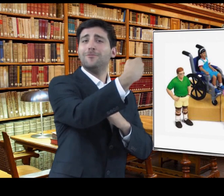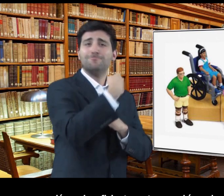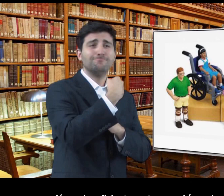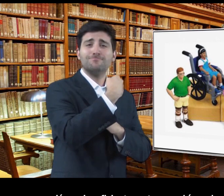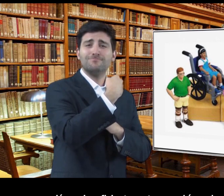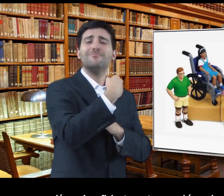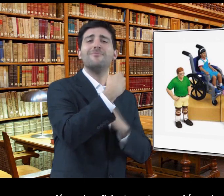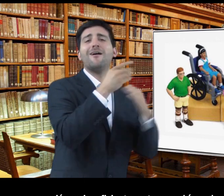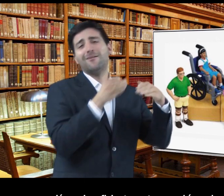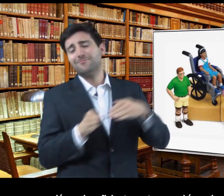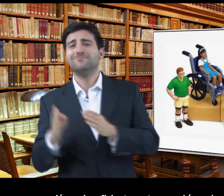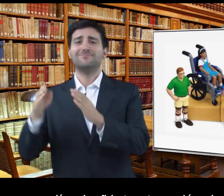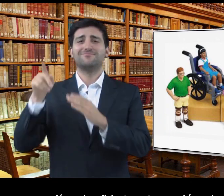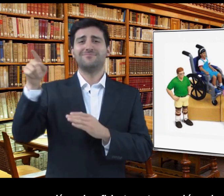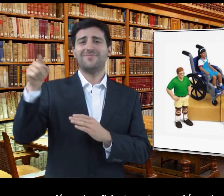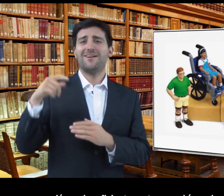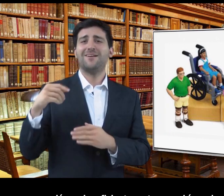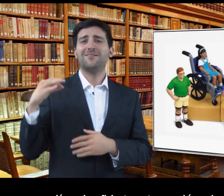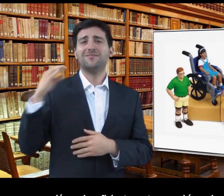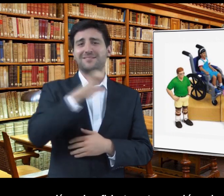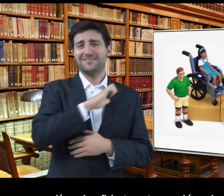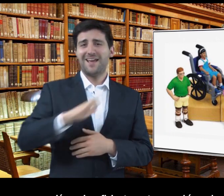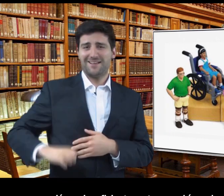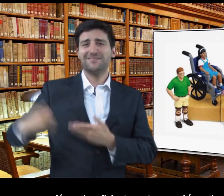O su pensión es insuficiente, entonces ahí ayuda al Estado.